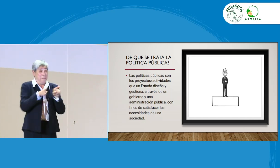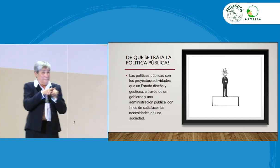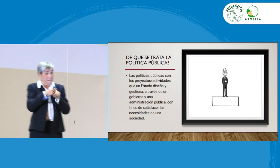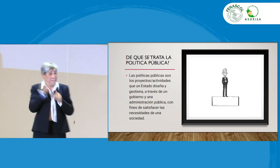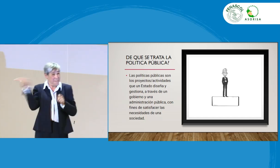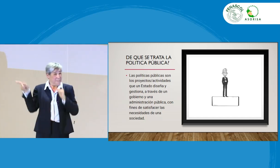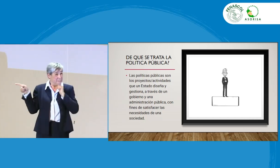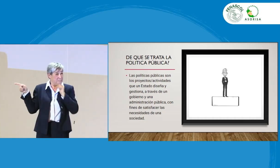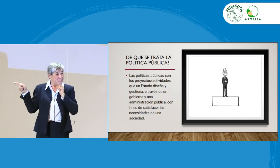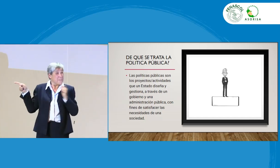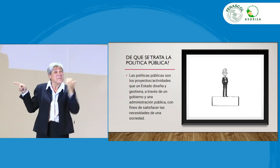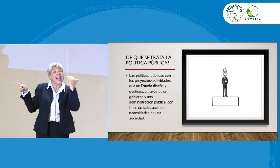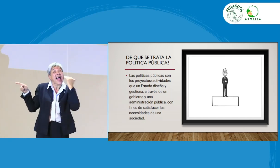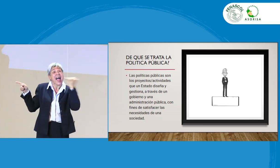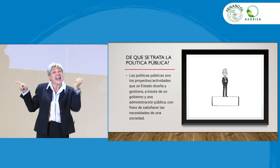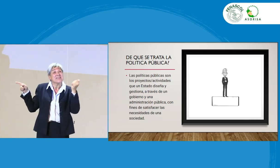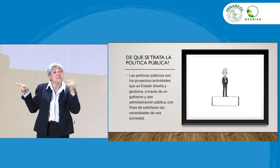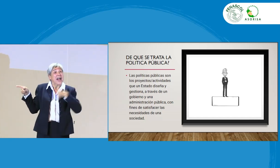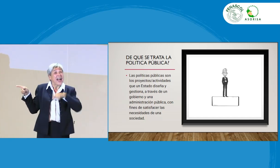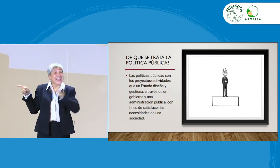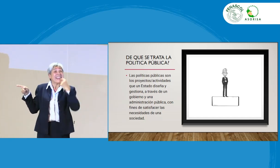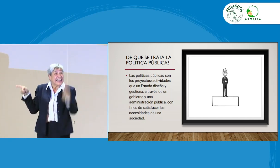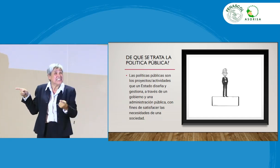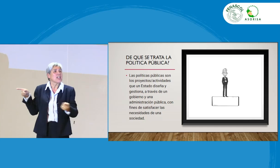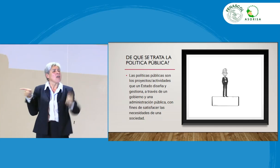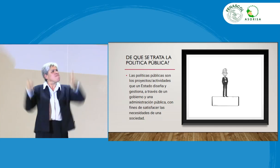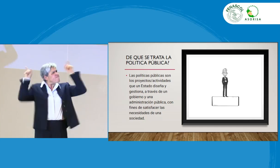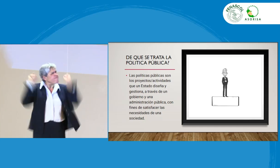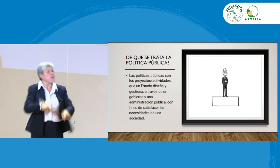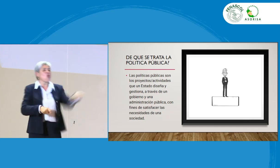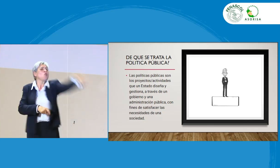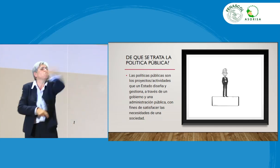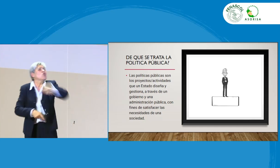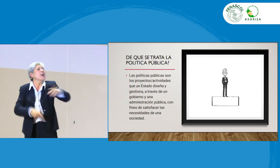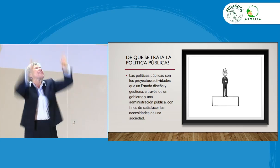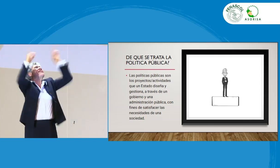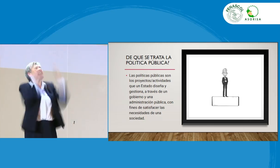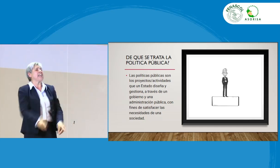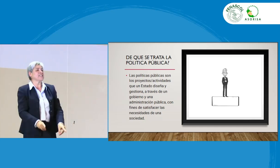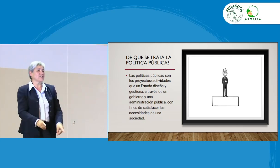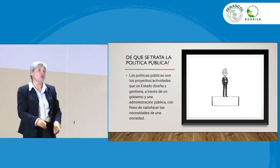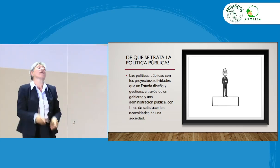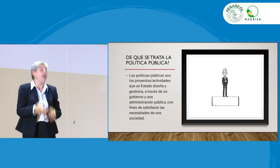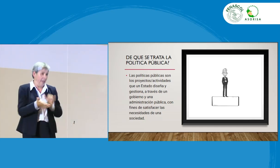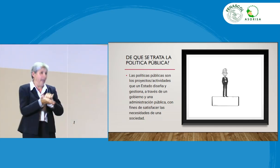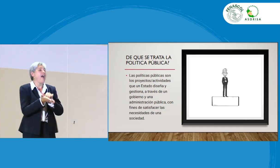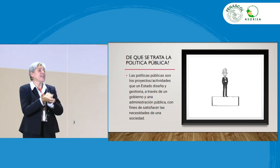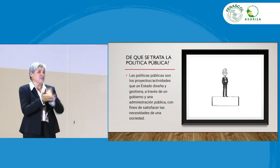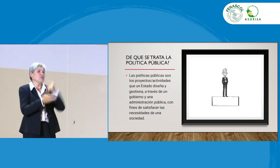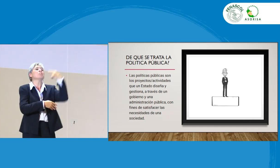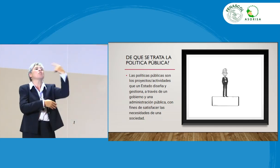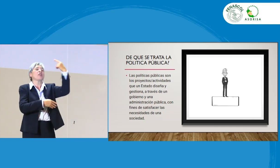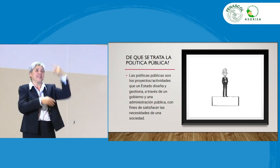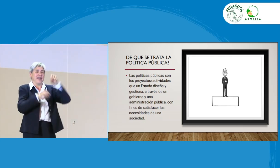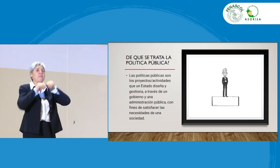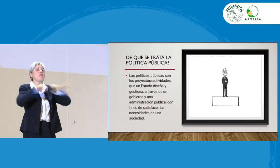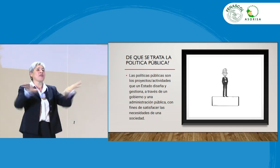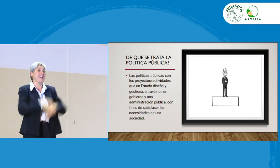entonces, digamos, como decía la conferencista de España, la toma de decisiones, claro que sí, eso es política pública.